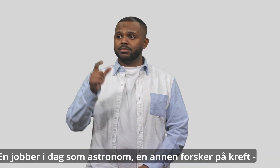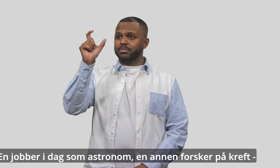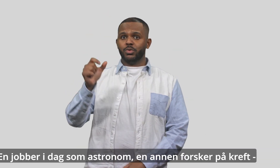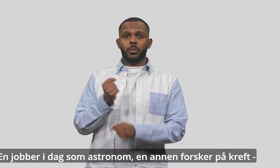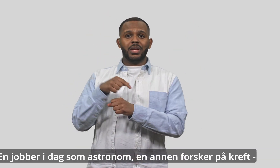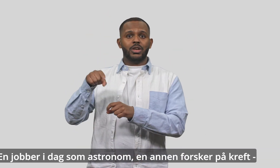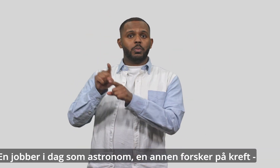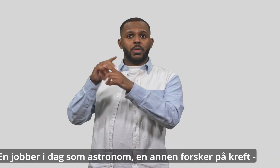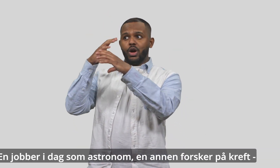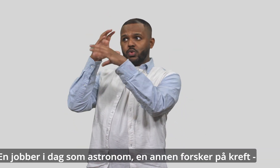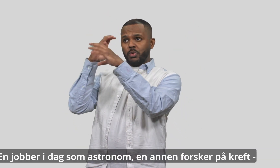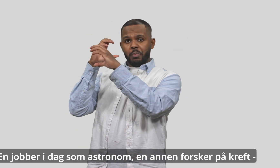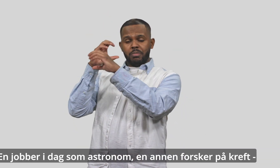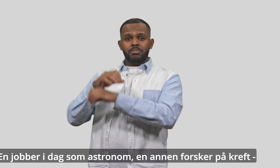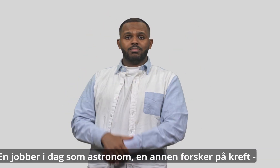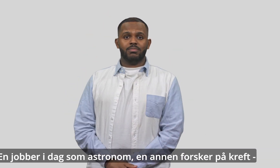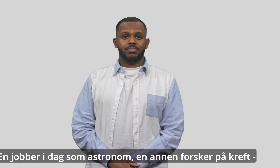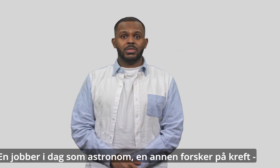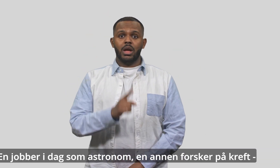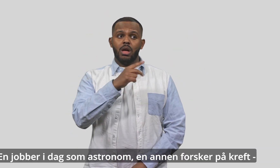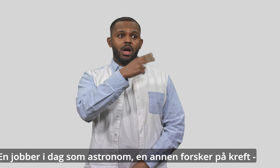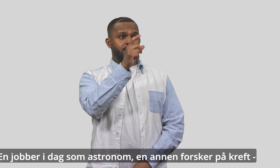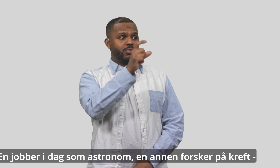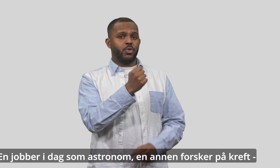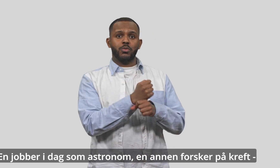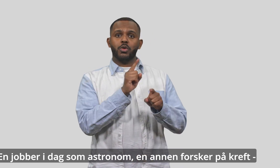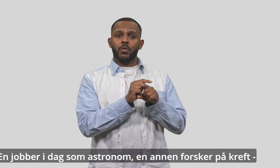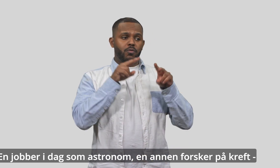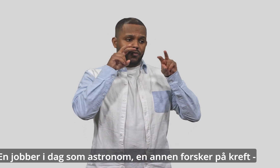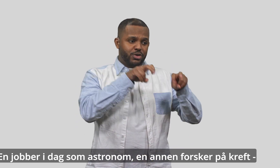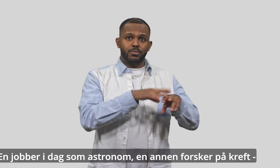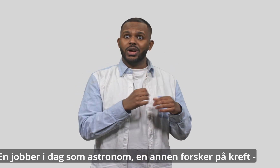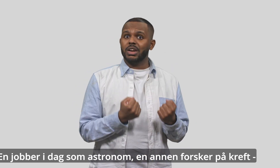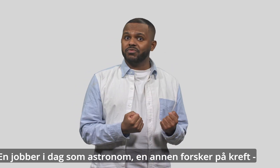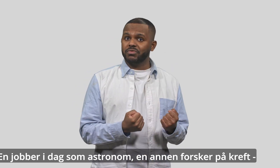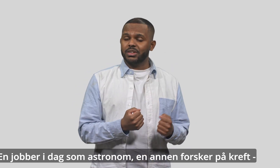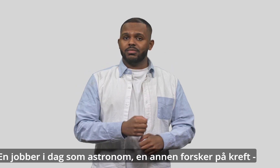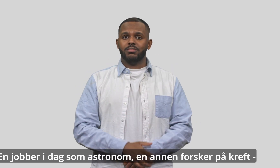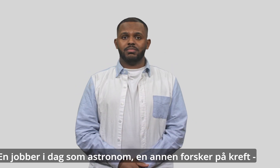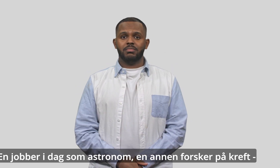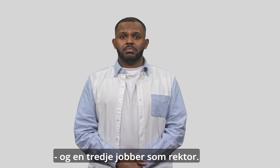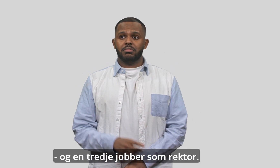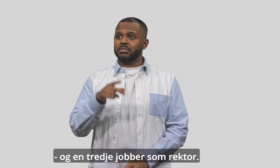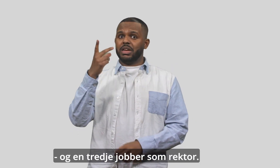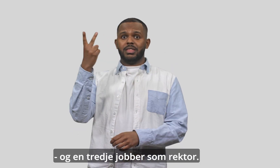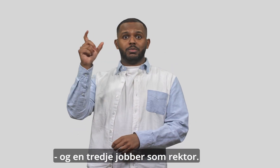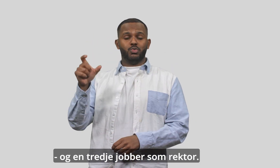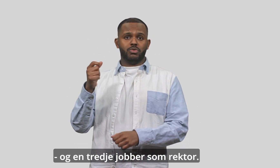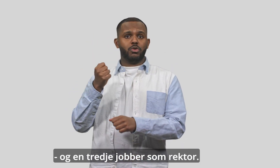30. jobber i dag som astronom. En annen forsker på kreft. 31. En tredje jobber som